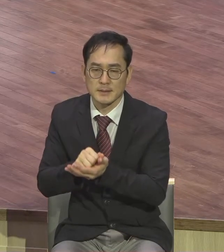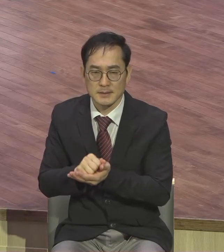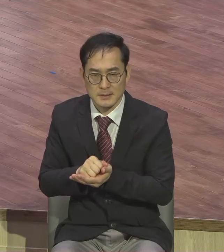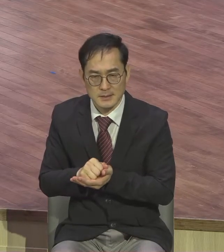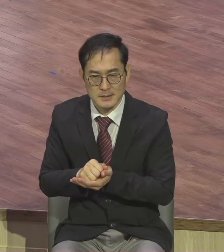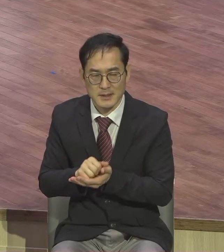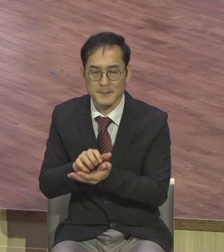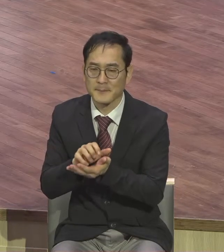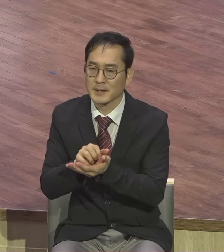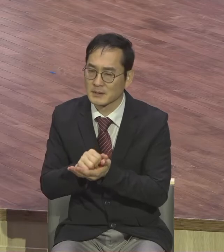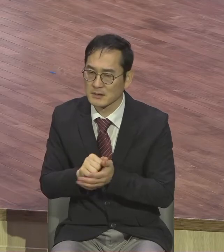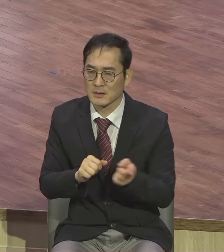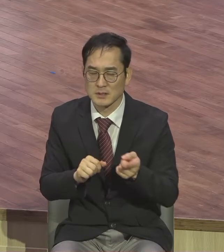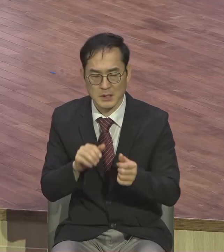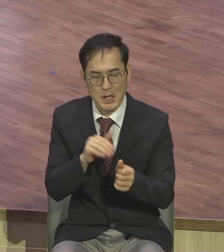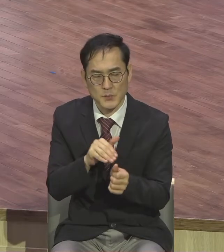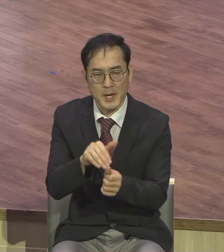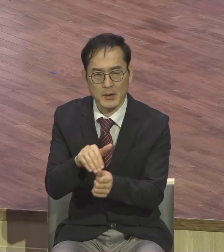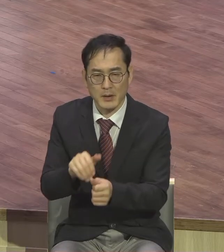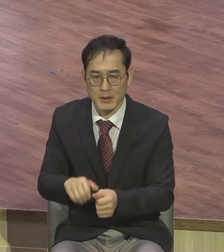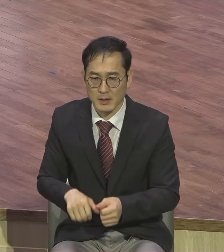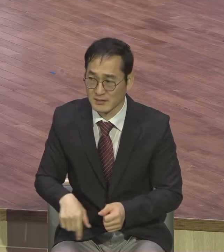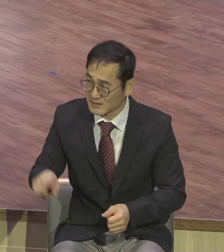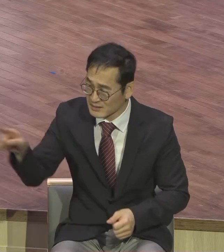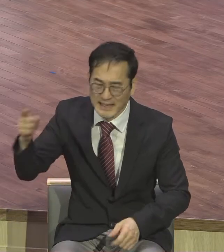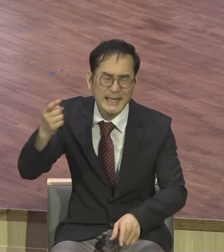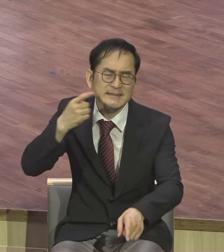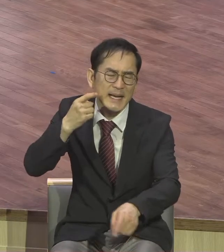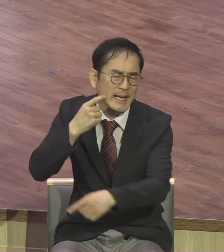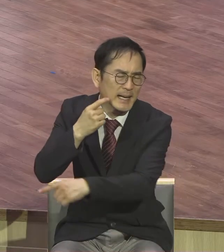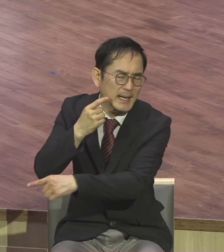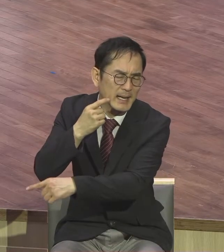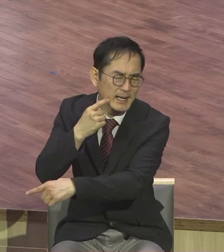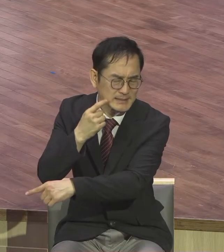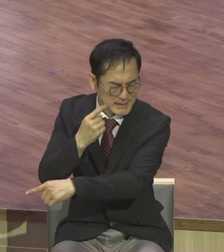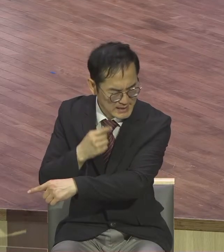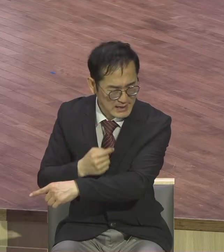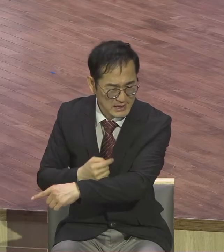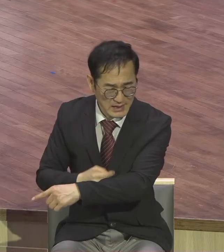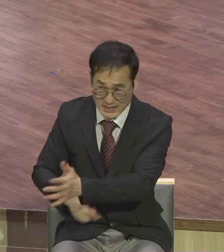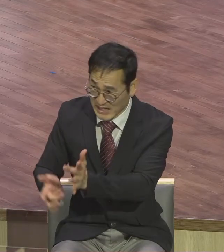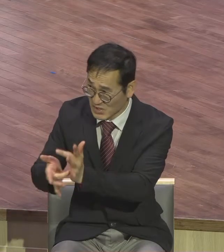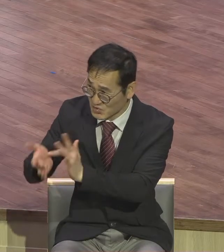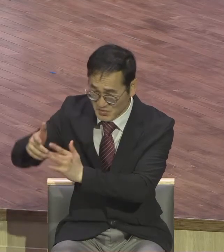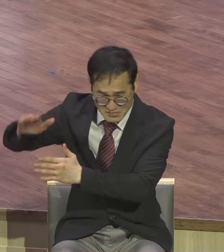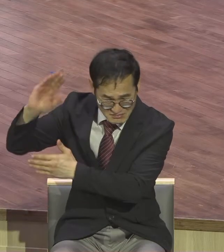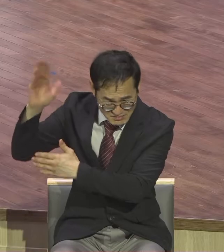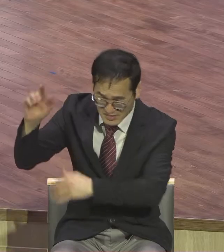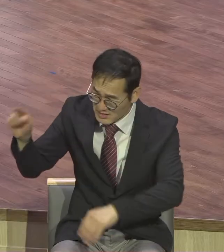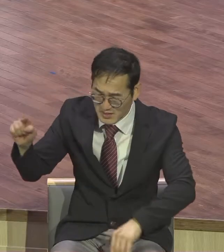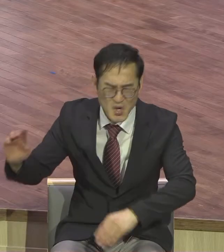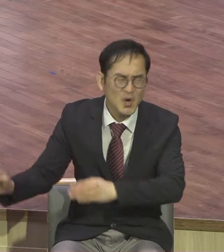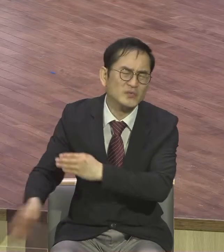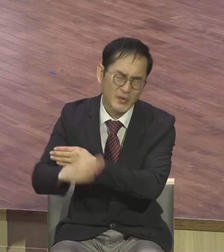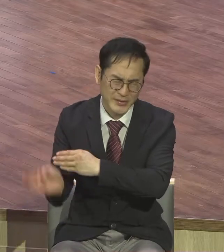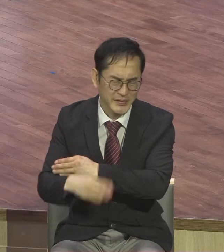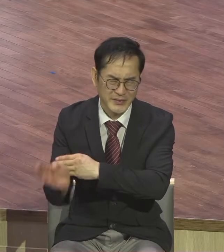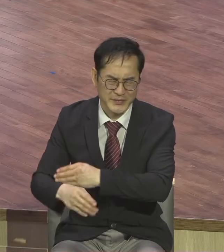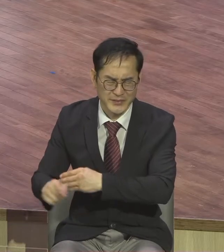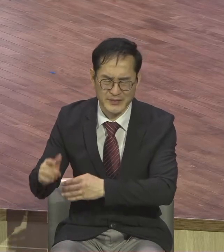저거 지가 무슨 어디서 나타나서 뭘 안다고 이러십니다 그래서 예수님은